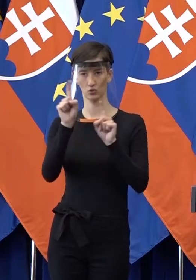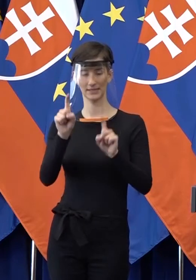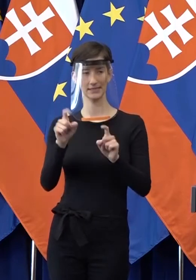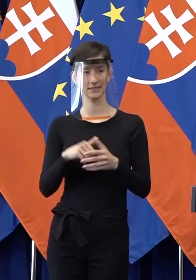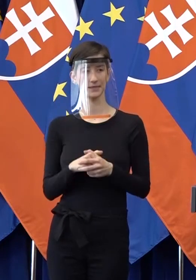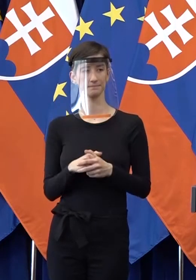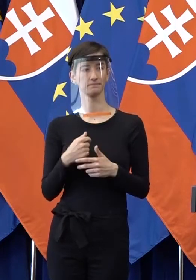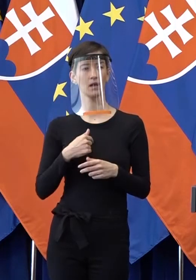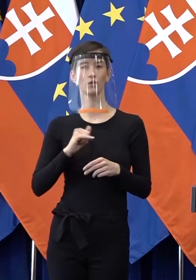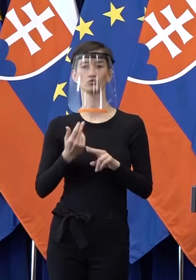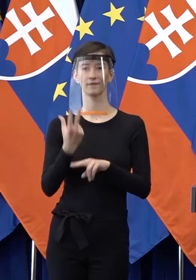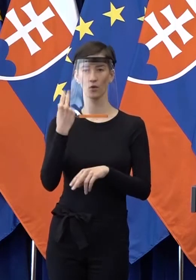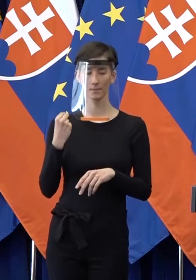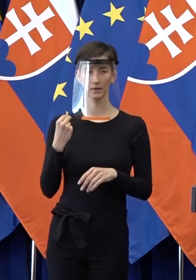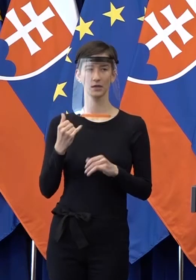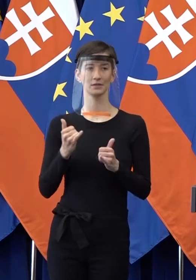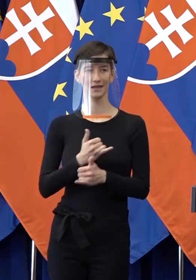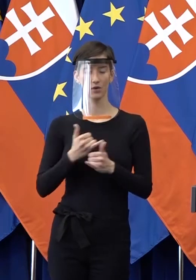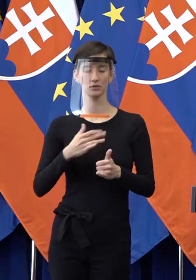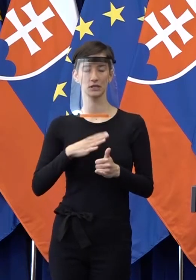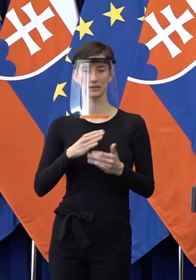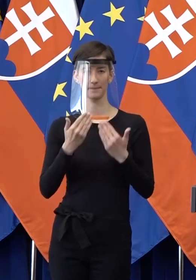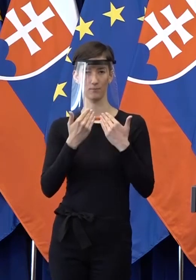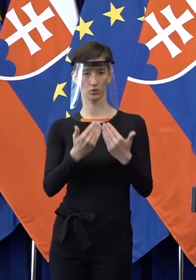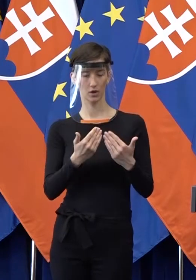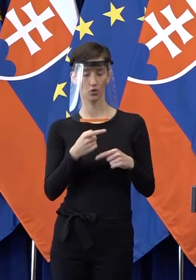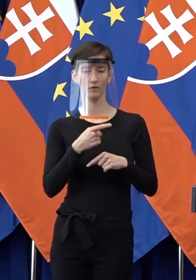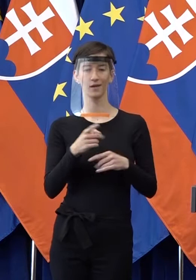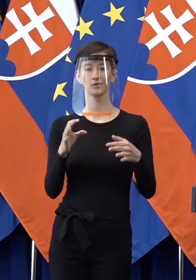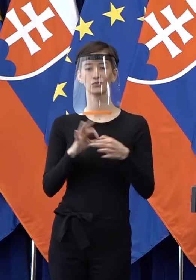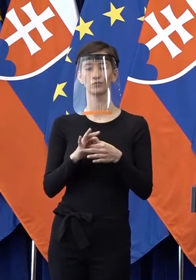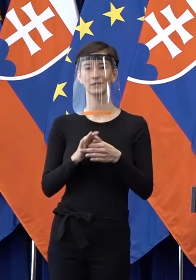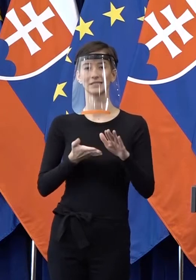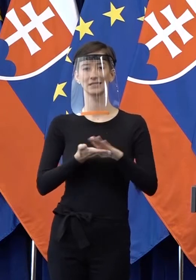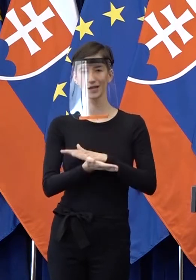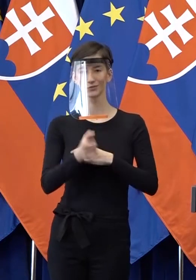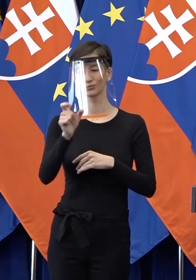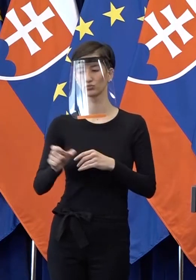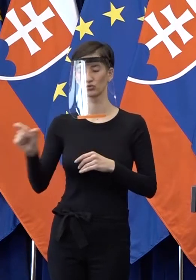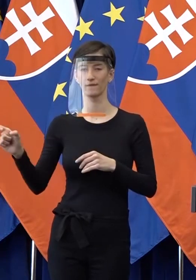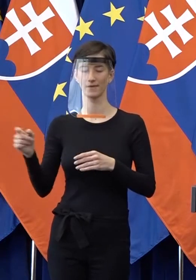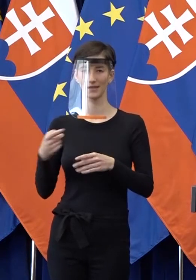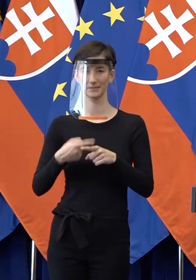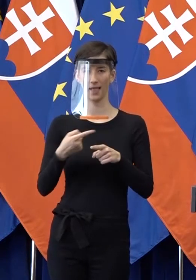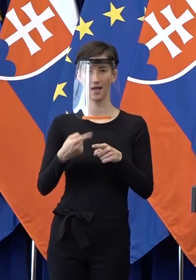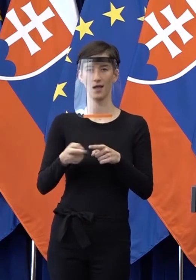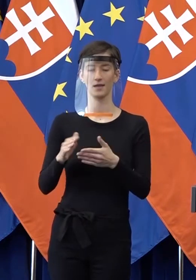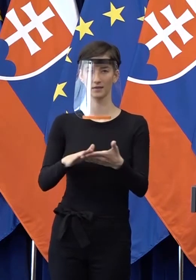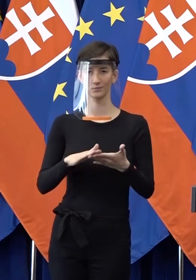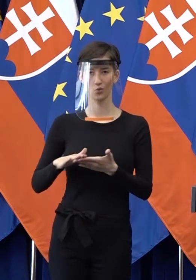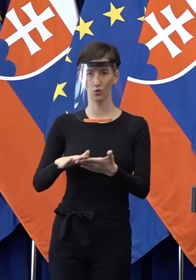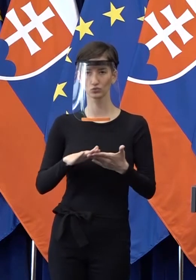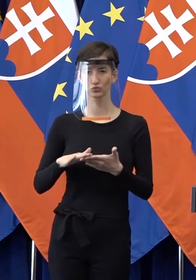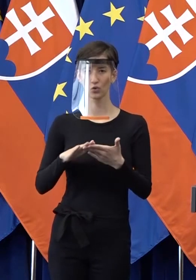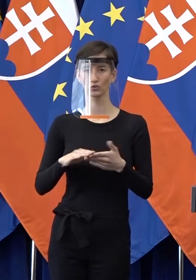na otázky. iba predtým by som chcel naozaj aj vám veľmi pekne poďakovať ako predstaviteľom leasingových spoločností, že všetci si